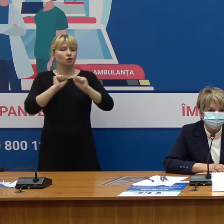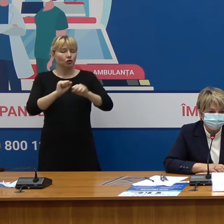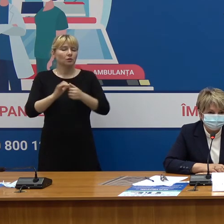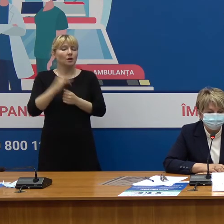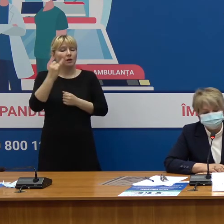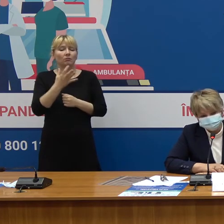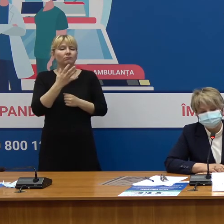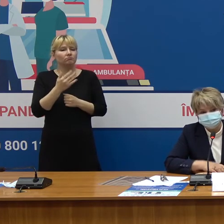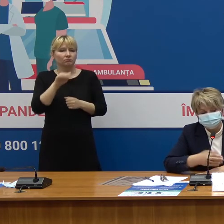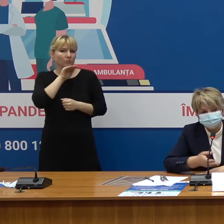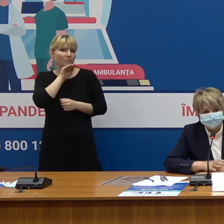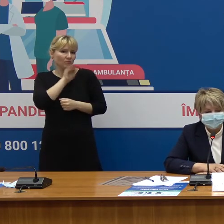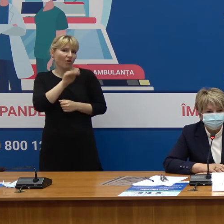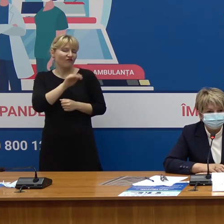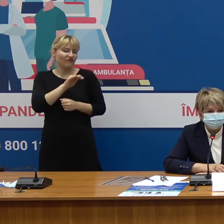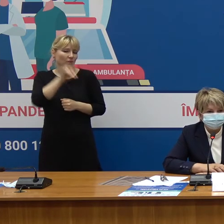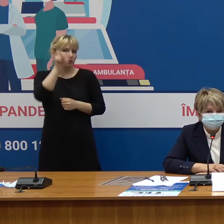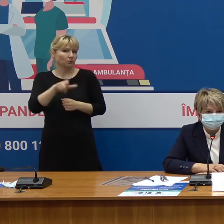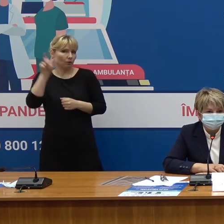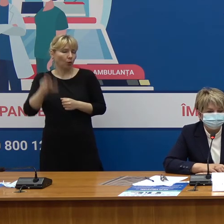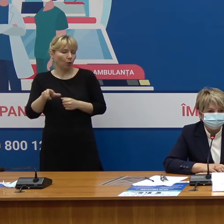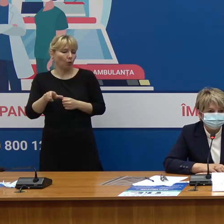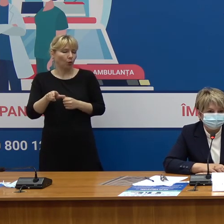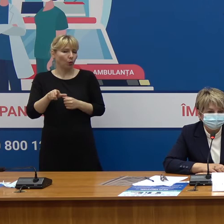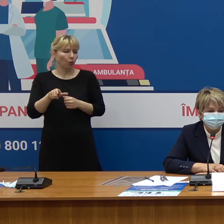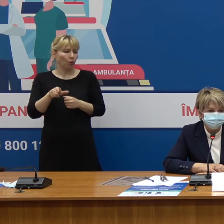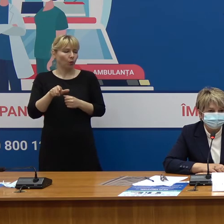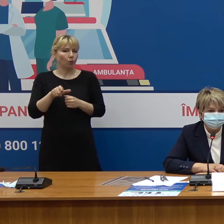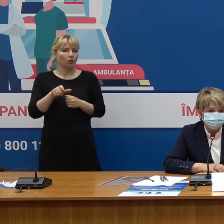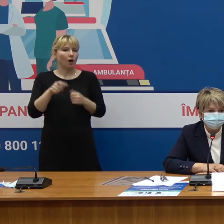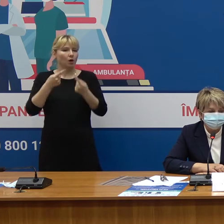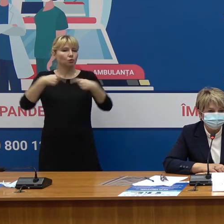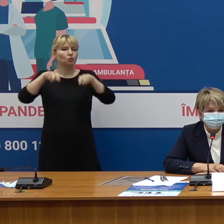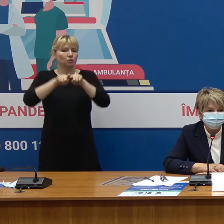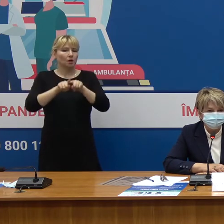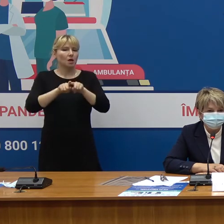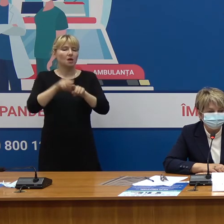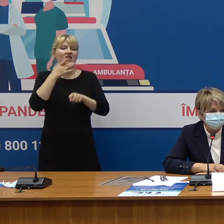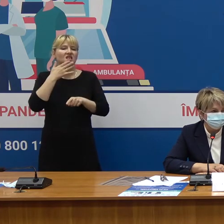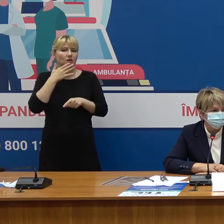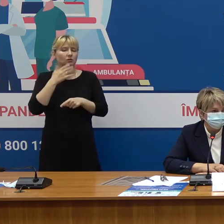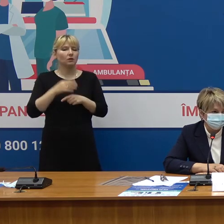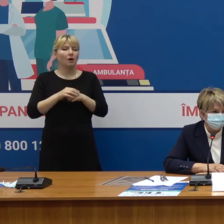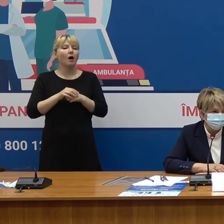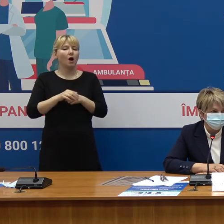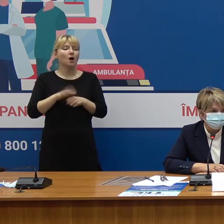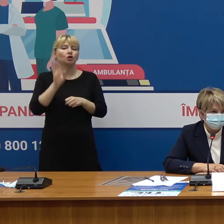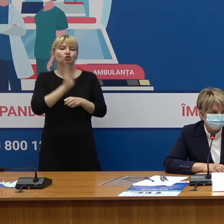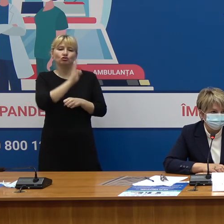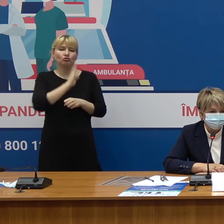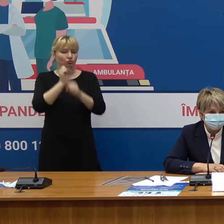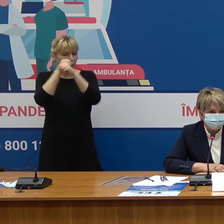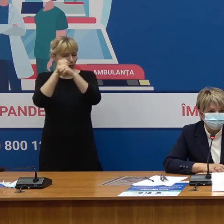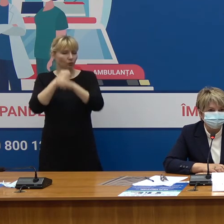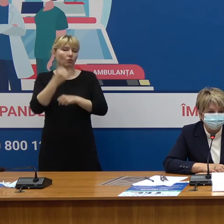profesionale Cum ar fi Asociația Internațională a Obstetricienilor și Ginecologilor